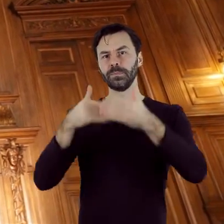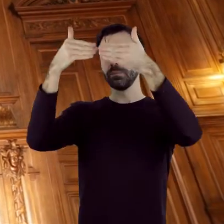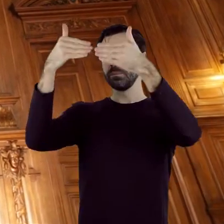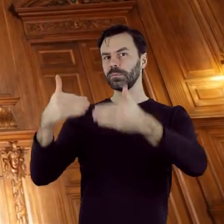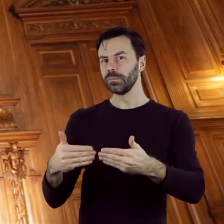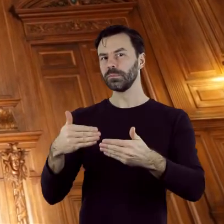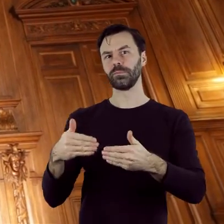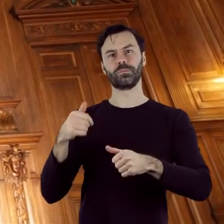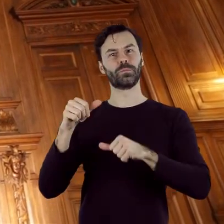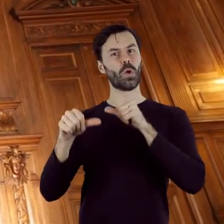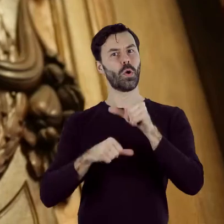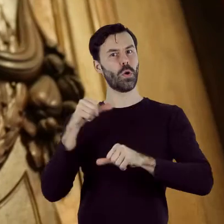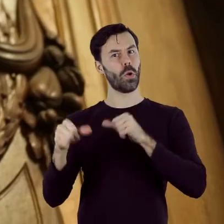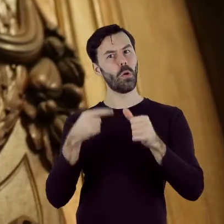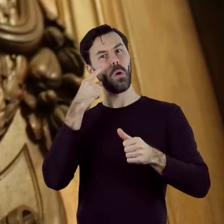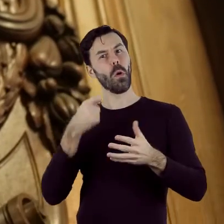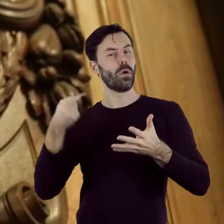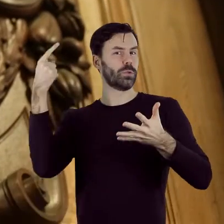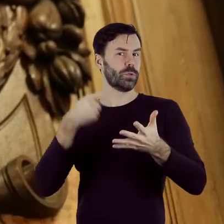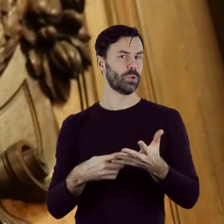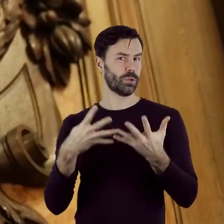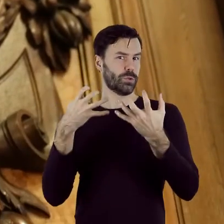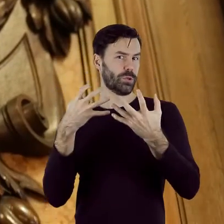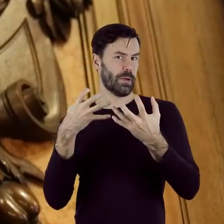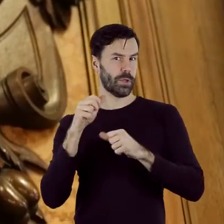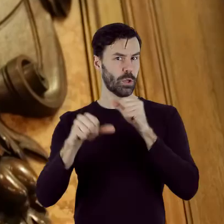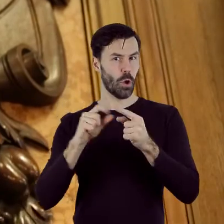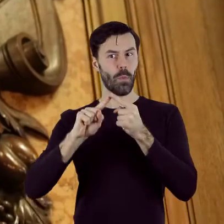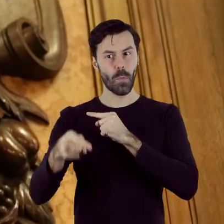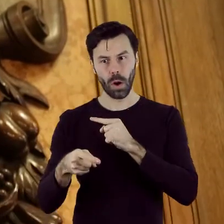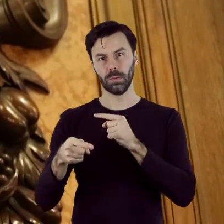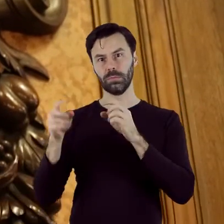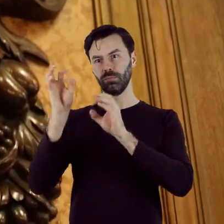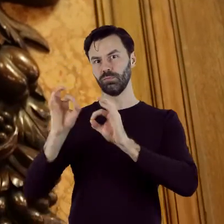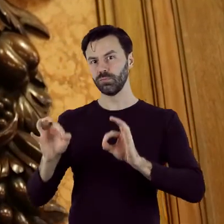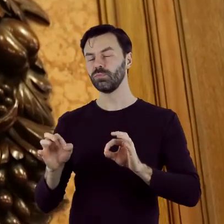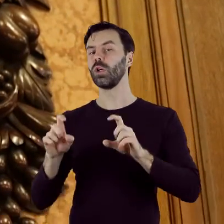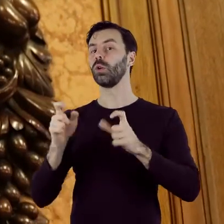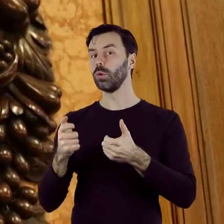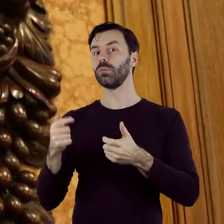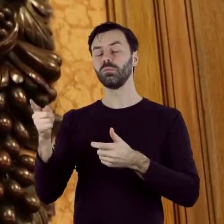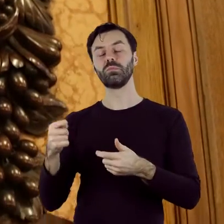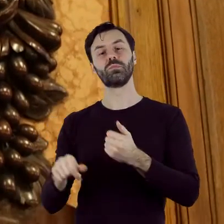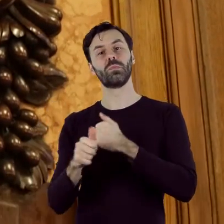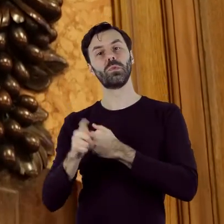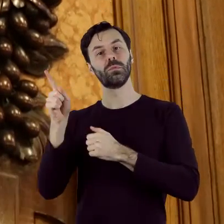ostatniej przebudowy pałacu rozpoczętej po 1900 roku, wkrótce po śmierci seniora rodu Izraela